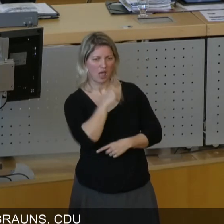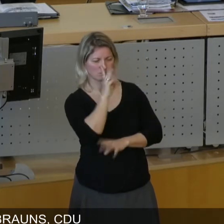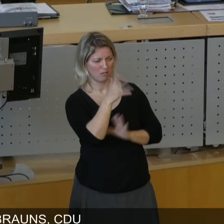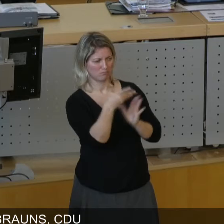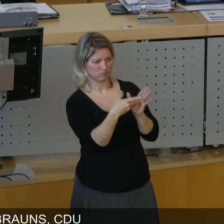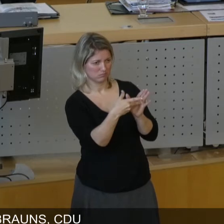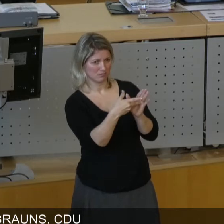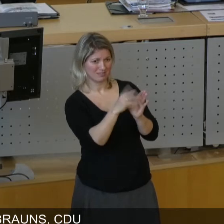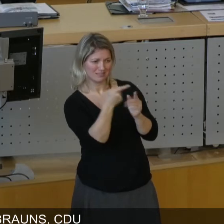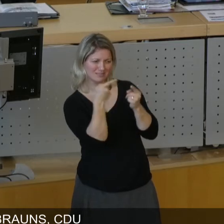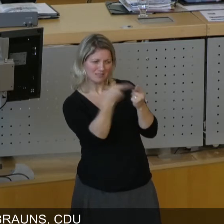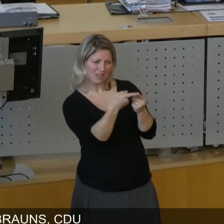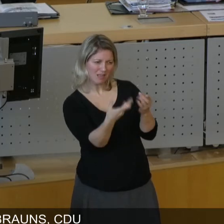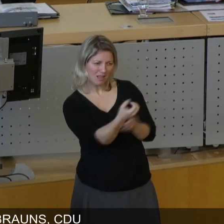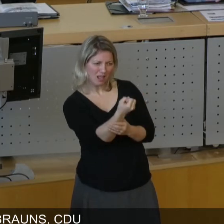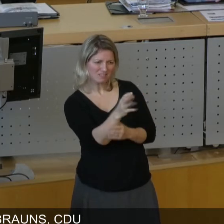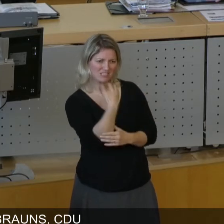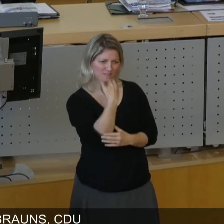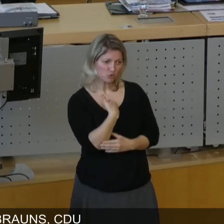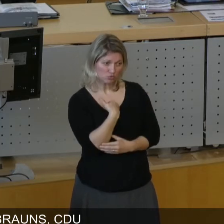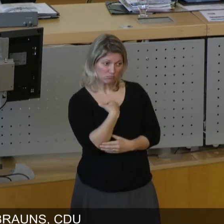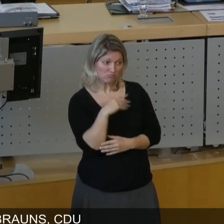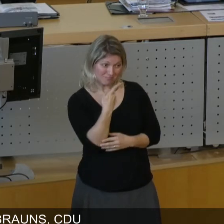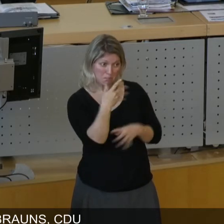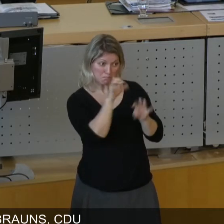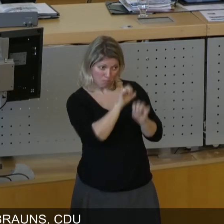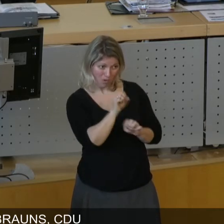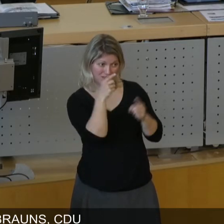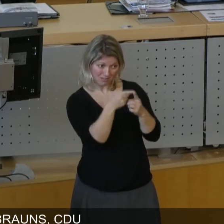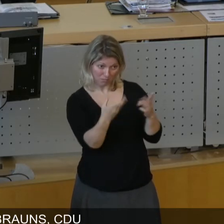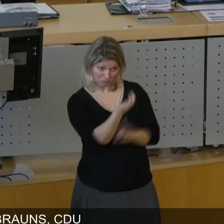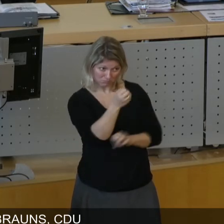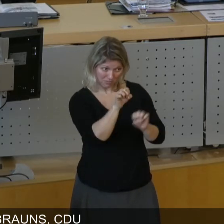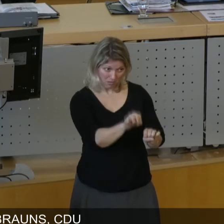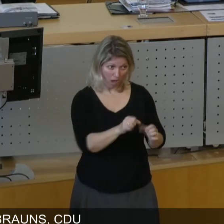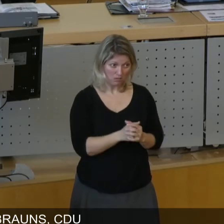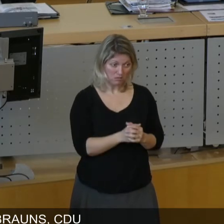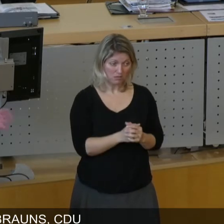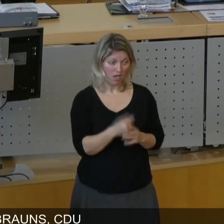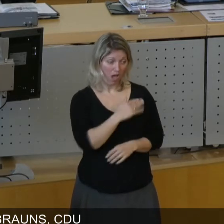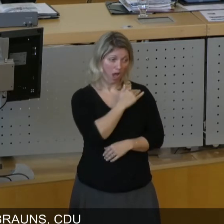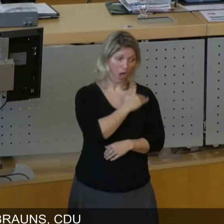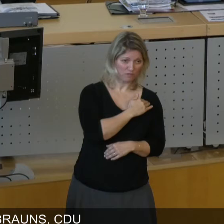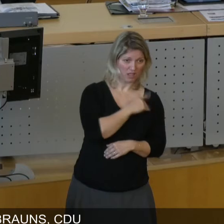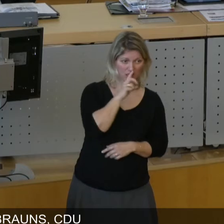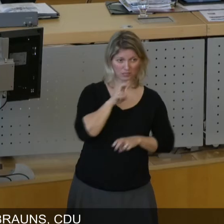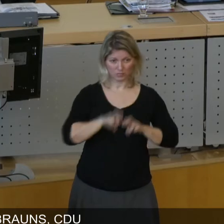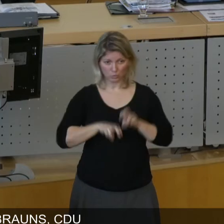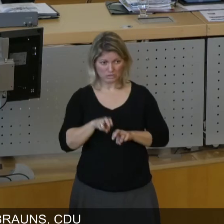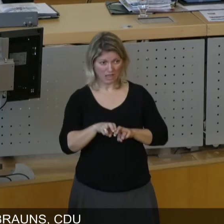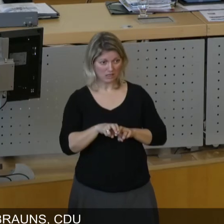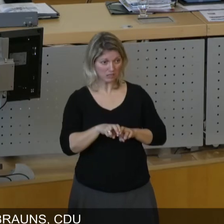erreicht werden soll, auch tatsächlich erreicht werden kann. Und ob Aufwand und Nutzen, das sage ich ganz bewusst,